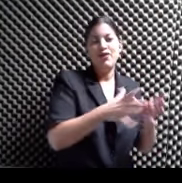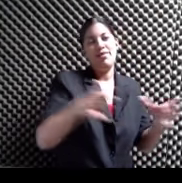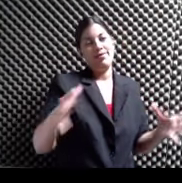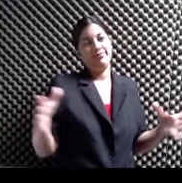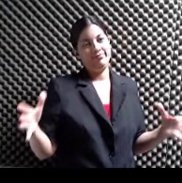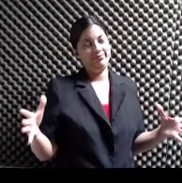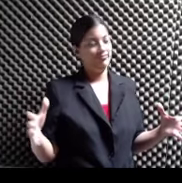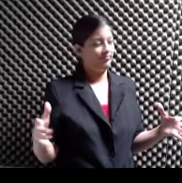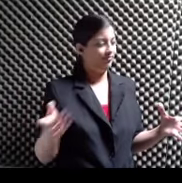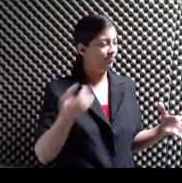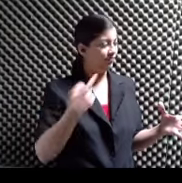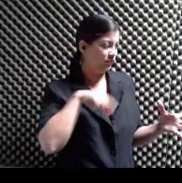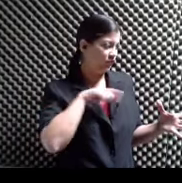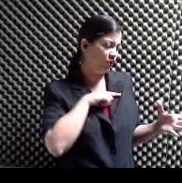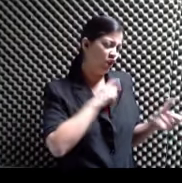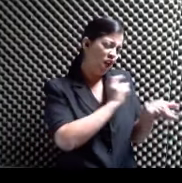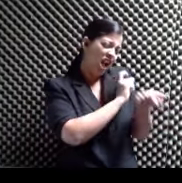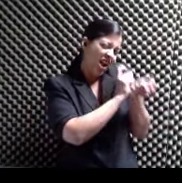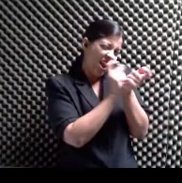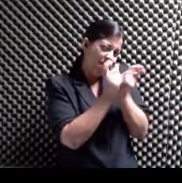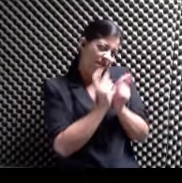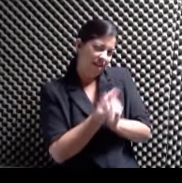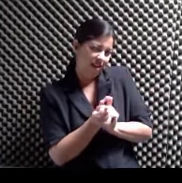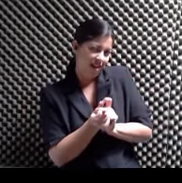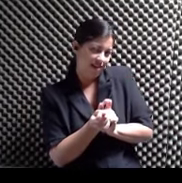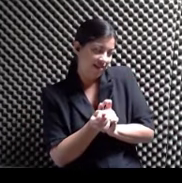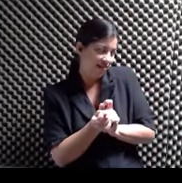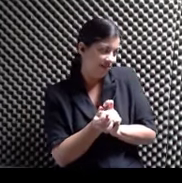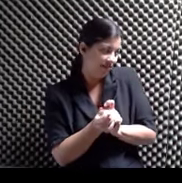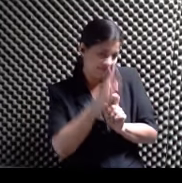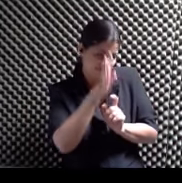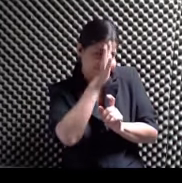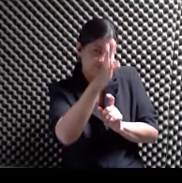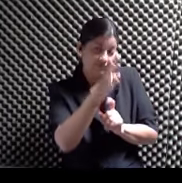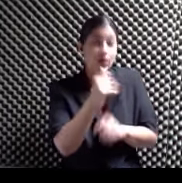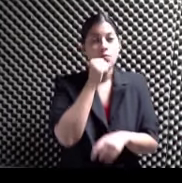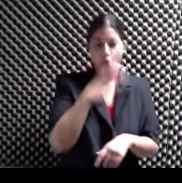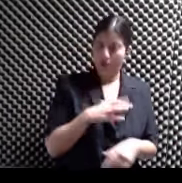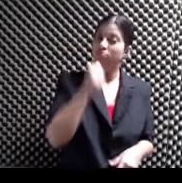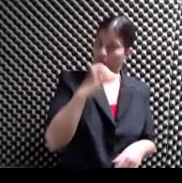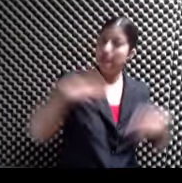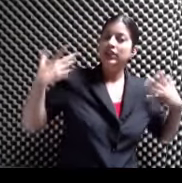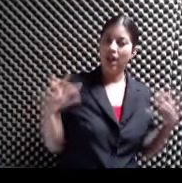inflable Vamos a torcer la mitología Vamos a crear el hombre La mujer ya es mujer Por supuesto